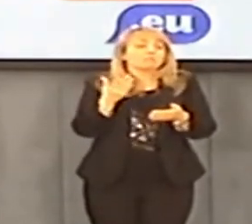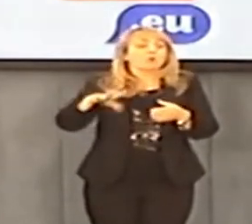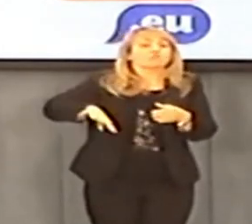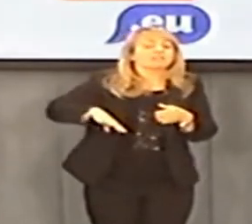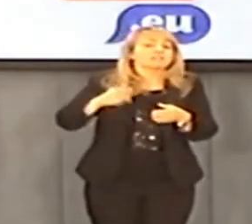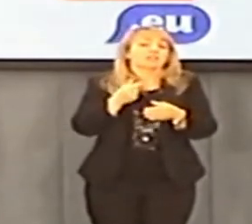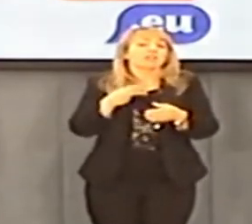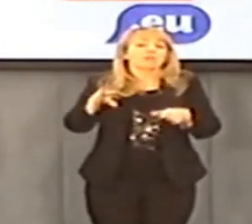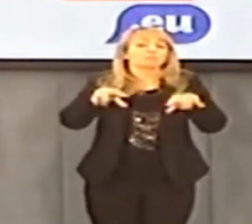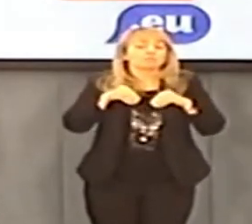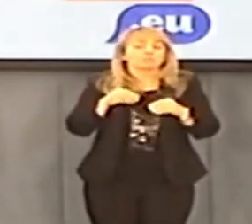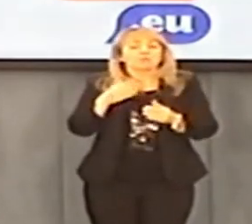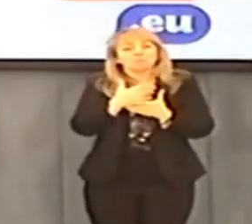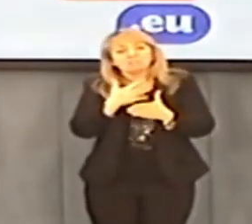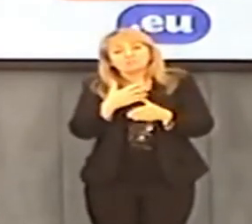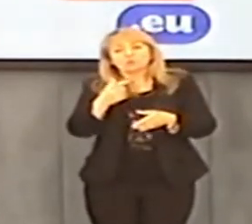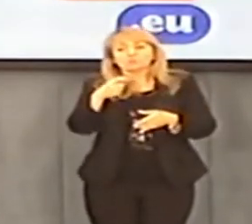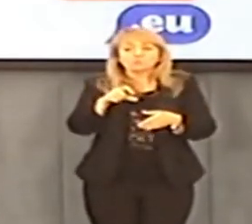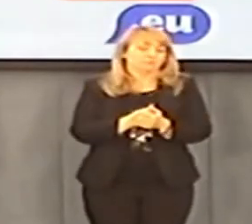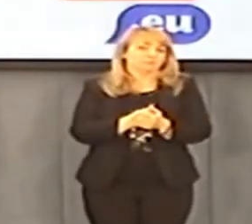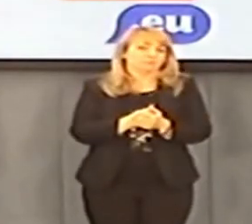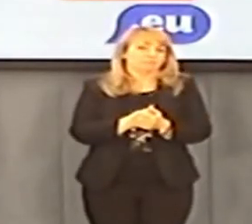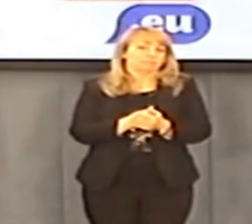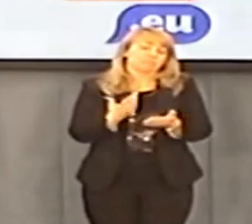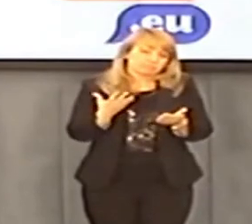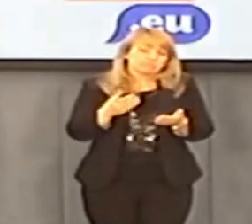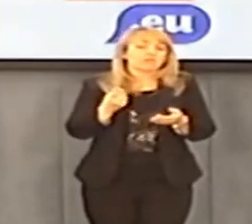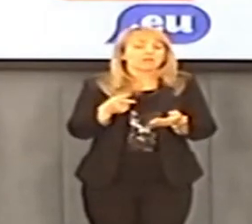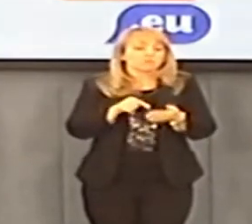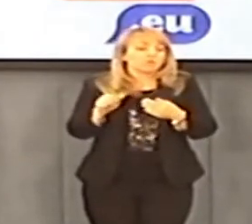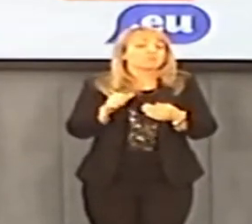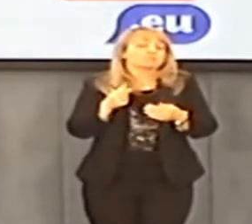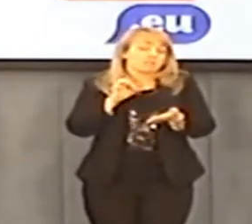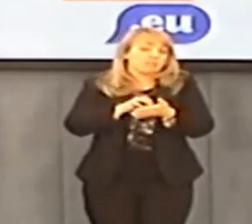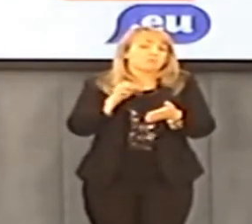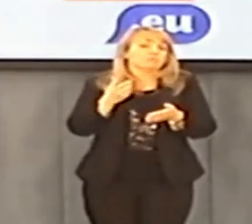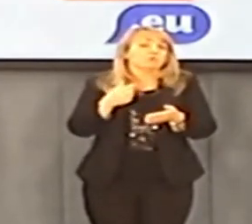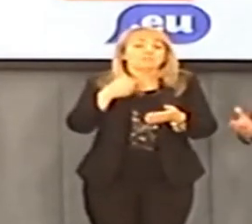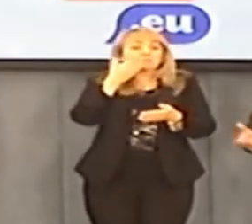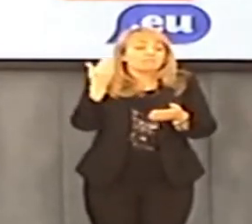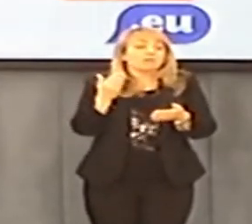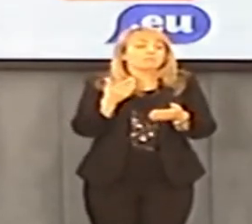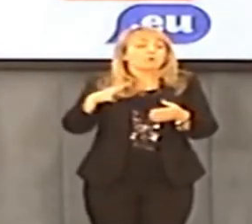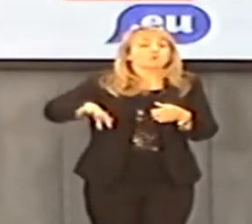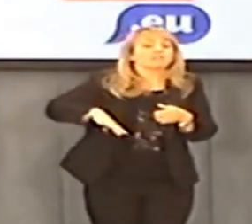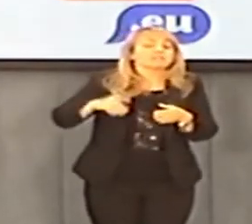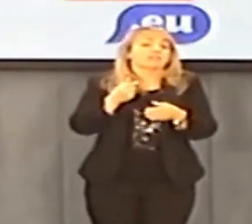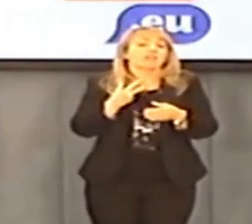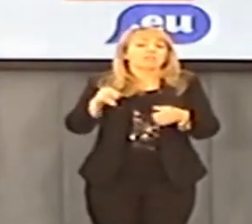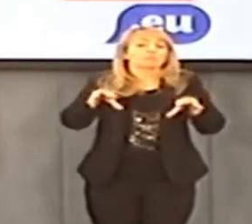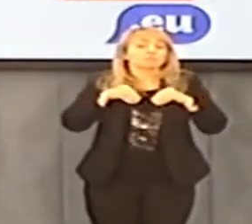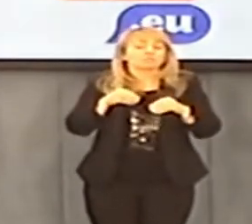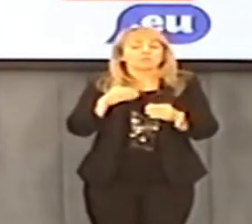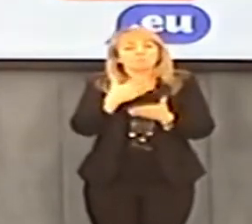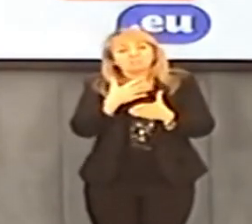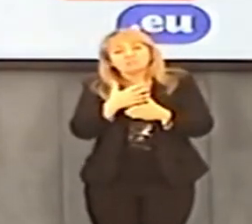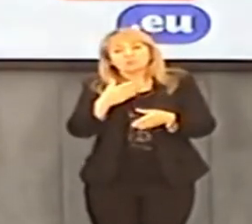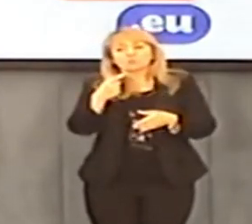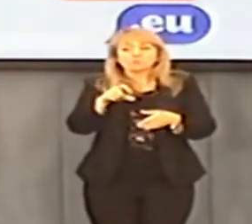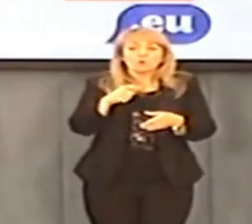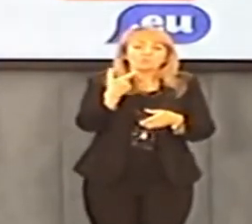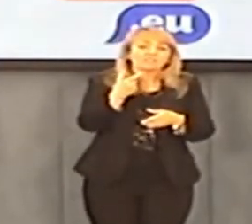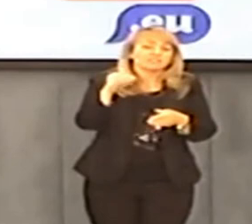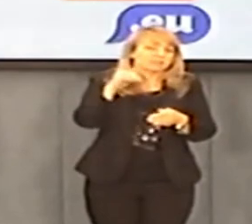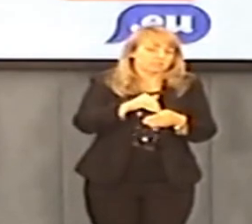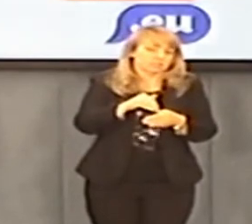do Szwajcarii. To oczywiście ma pewien limit, bo wiadomo, że ta Szwajcaria nie przyjmie więcej niż ileś. Czy to będzie 50, 100 czy